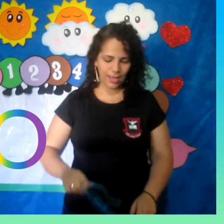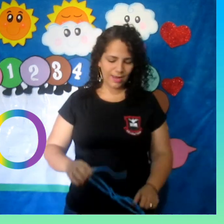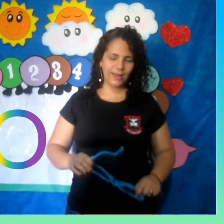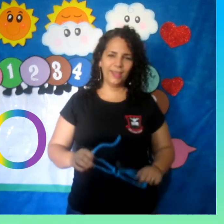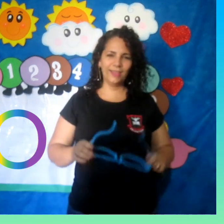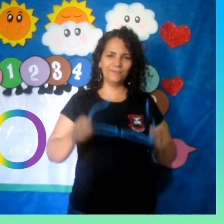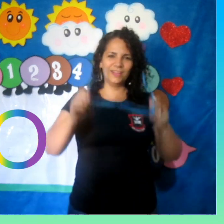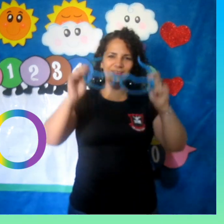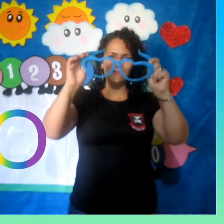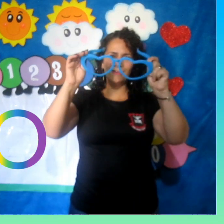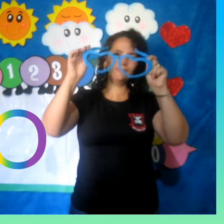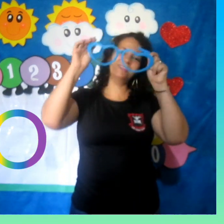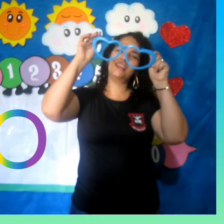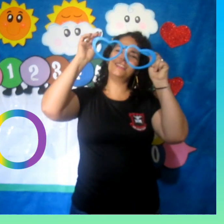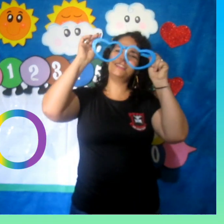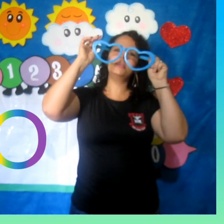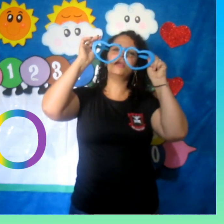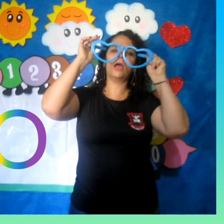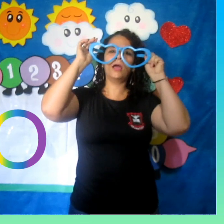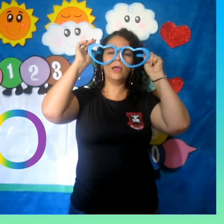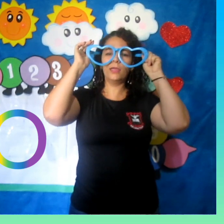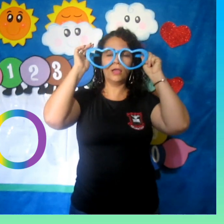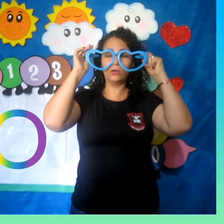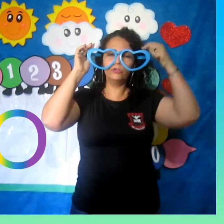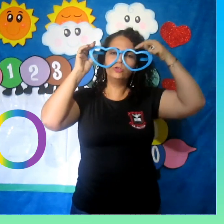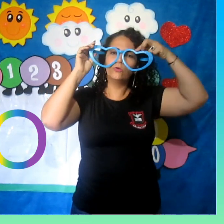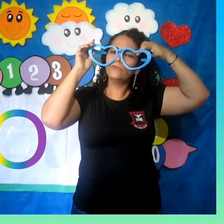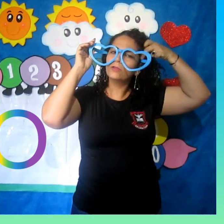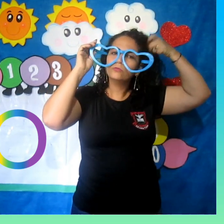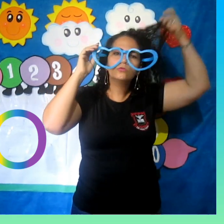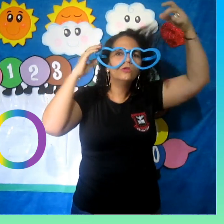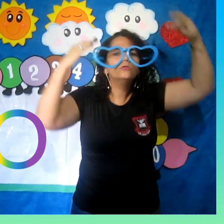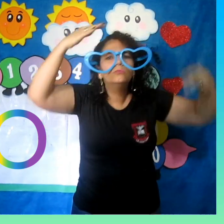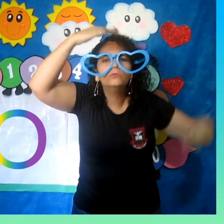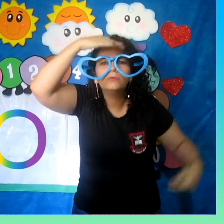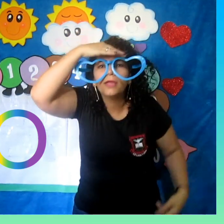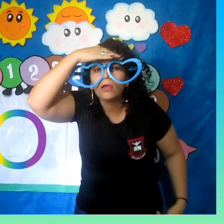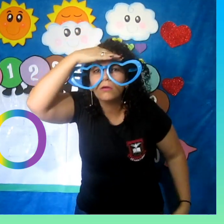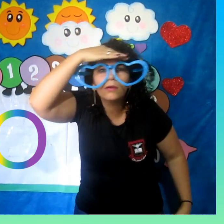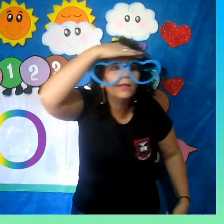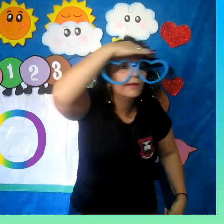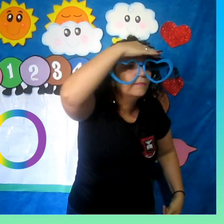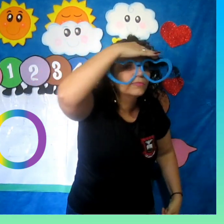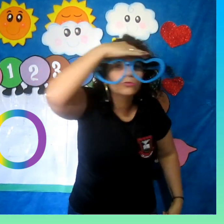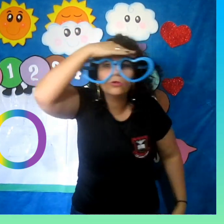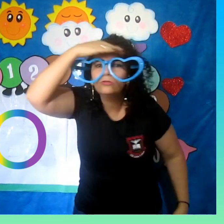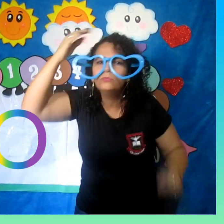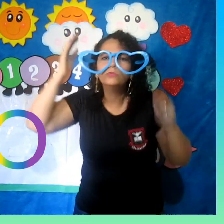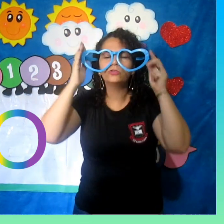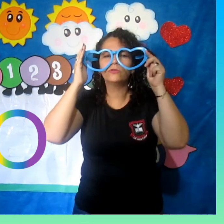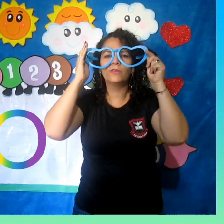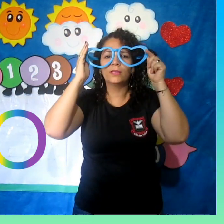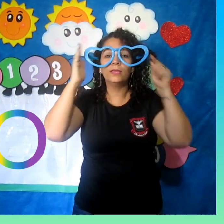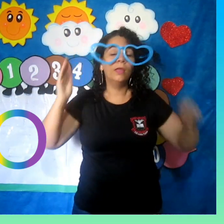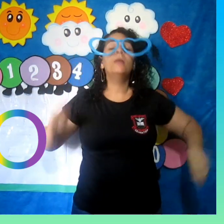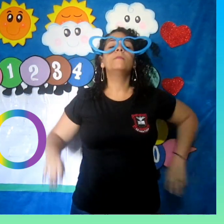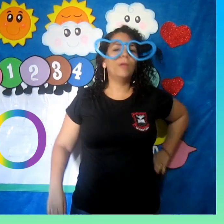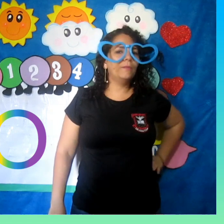lembra do óculos da tia? Ai, agora eu estou vendo todo mundo, hein? Olha, todo mundo eu estou vendo aí, bem